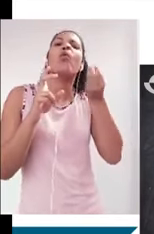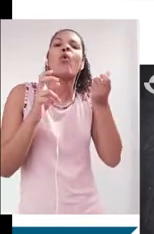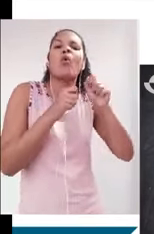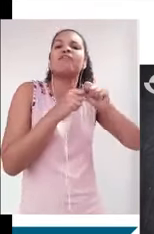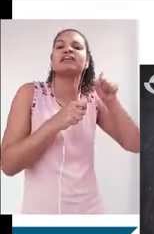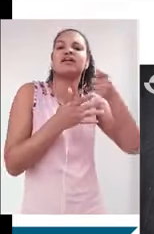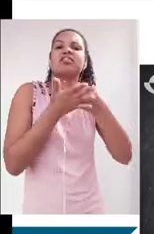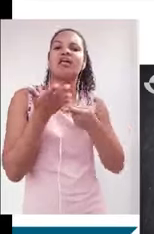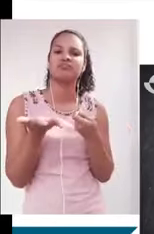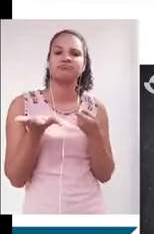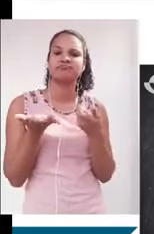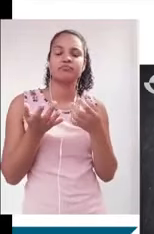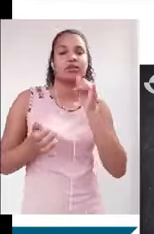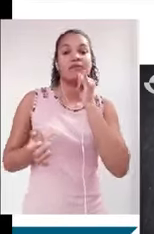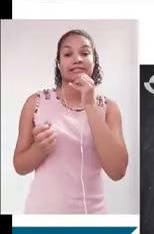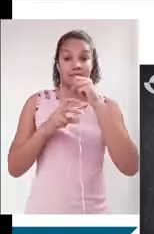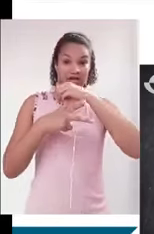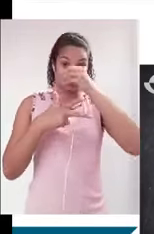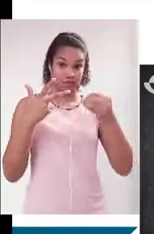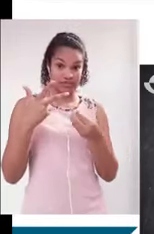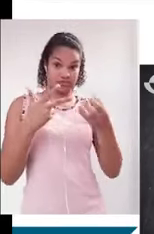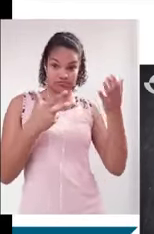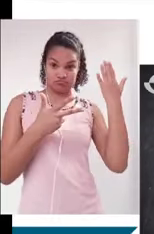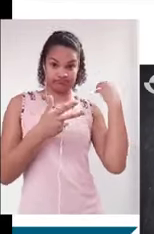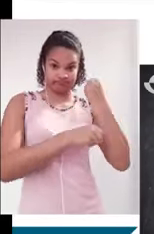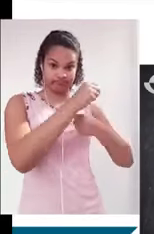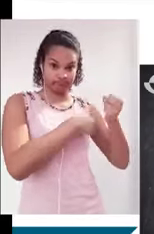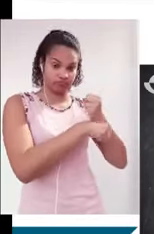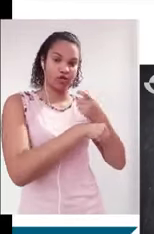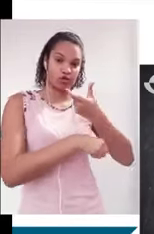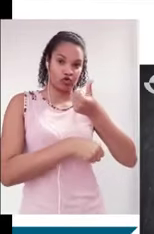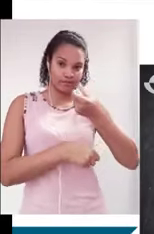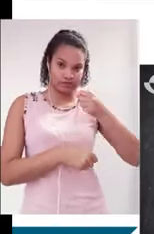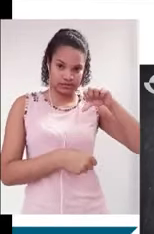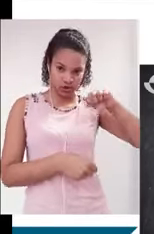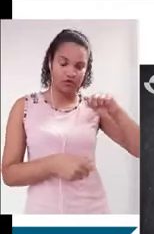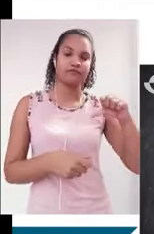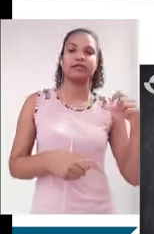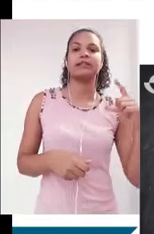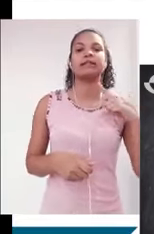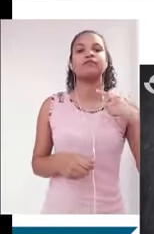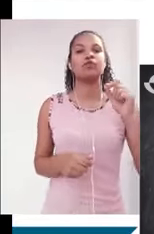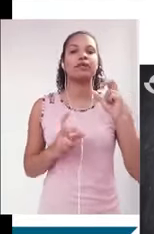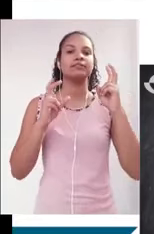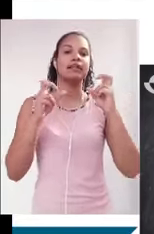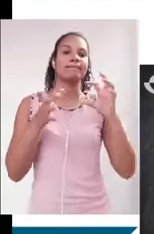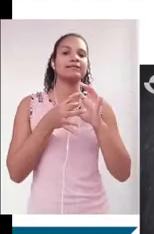fato a banca quer. Então vamos pensar no Enem ano passado. O Enem ano passado, em 2019, cobrou a democratização do